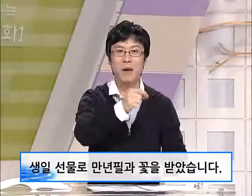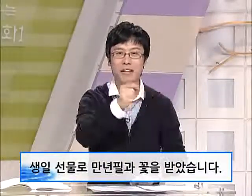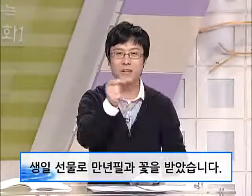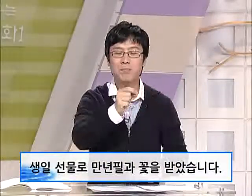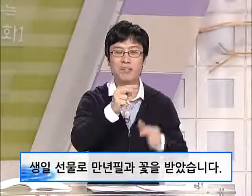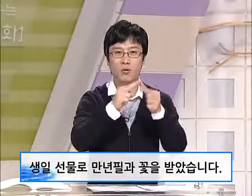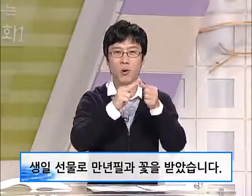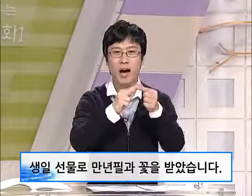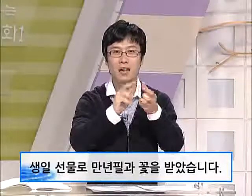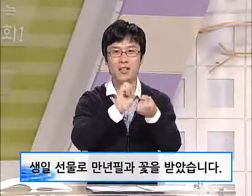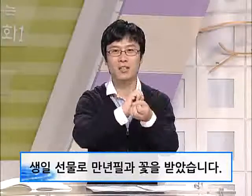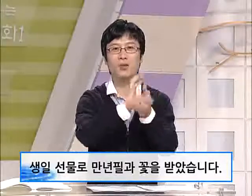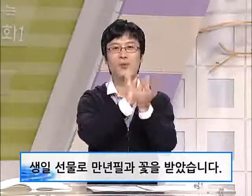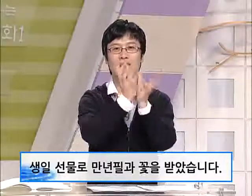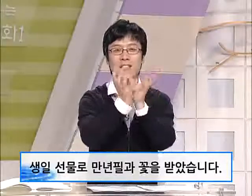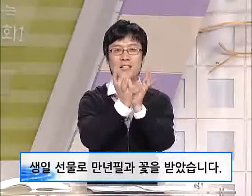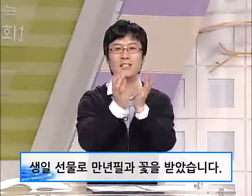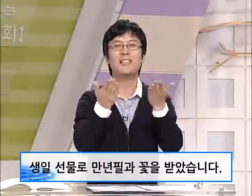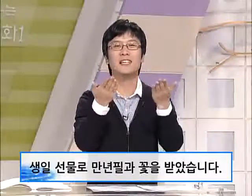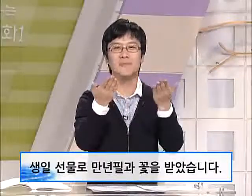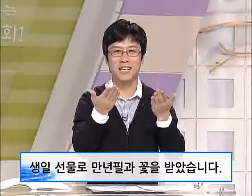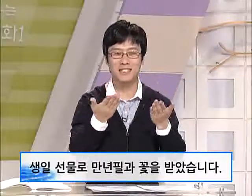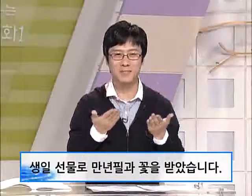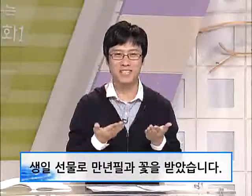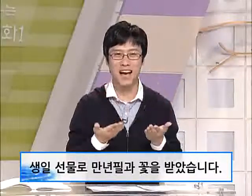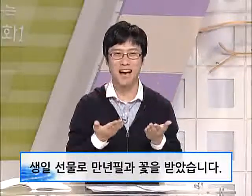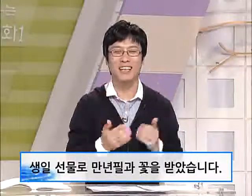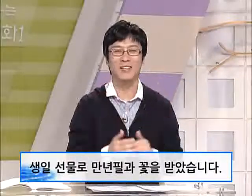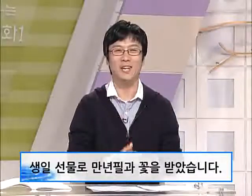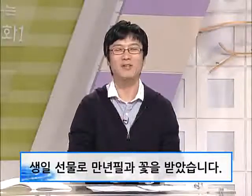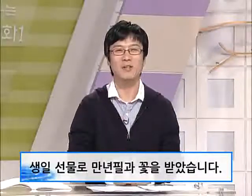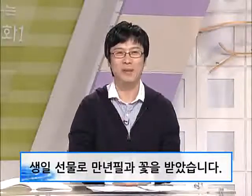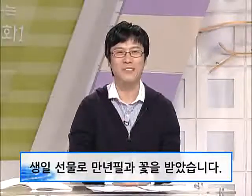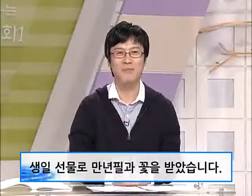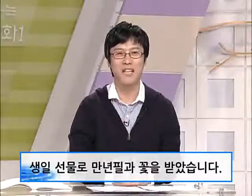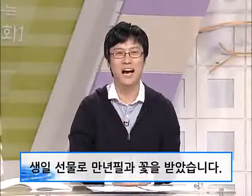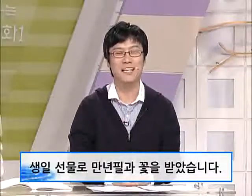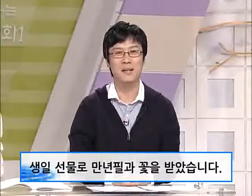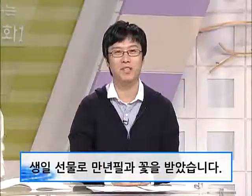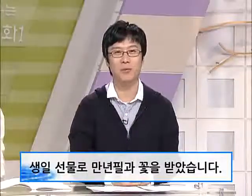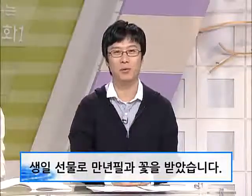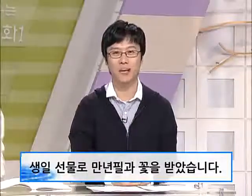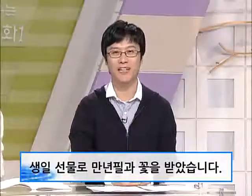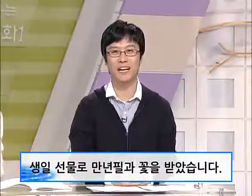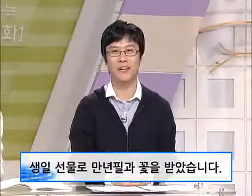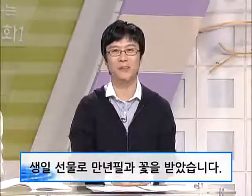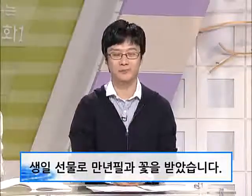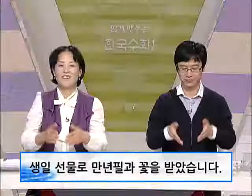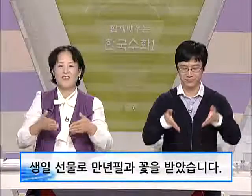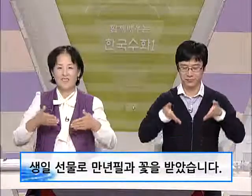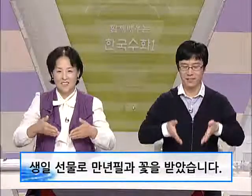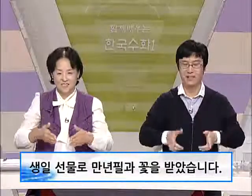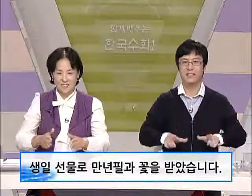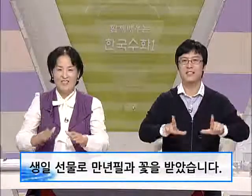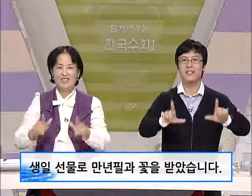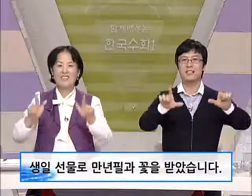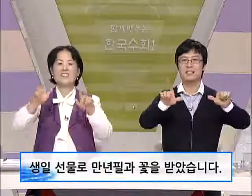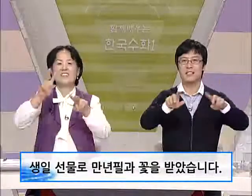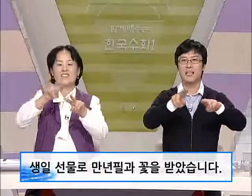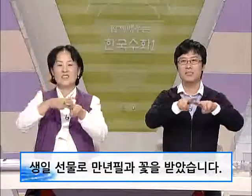만년필과 꽃을 받았습니다. 이렇게 하시면 되겠습니다. 다 같이 한번 해보도록 할까요? 생일